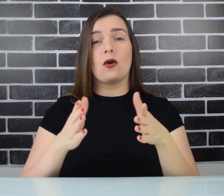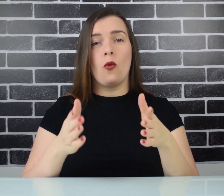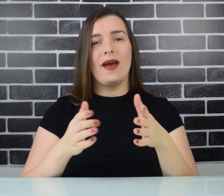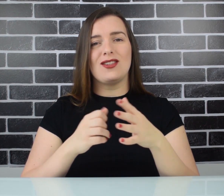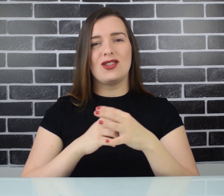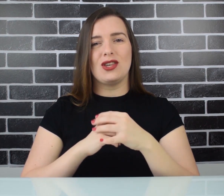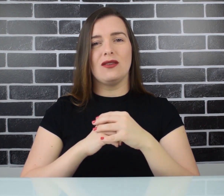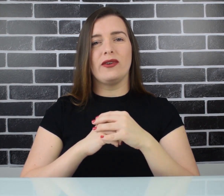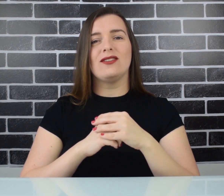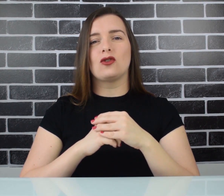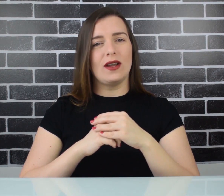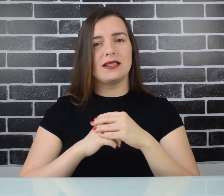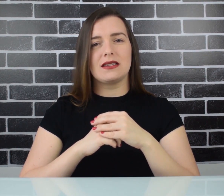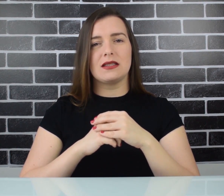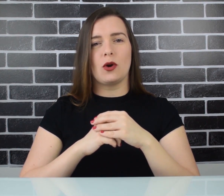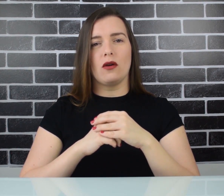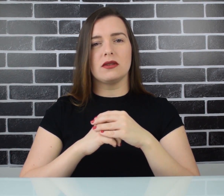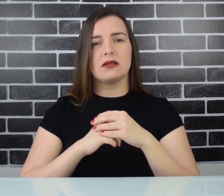competitivo em todas essas provas.